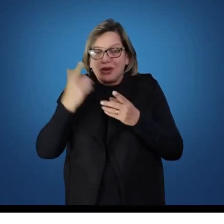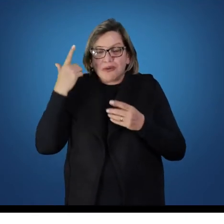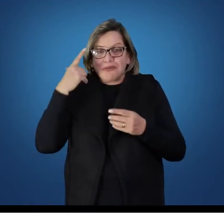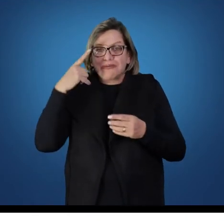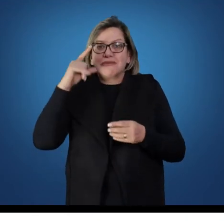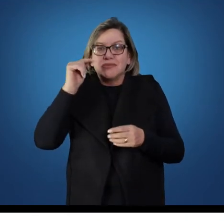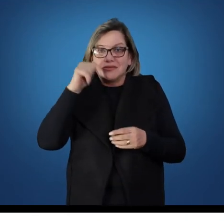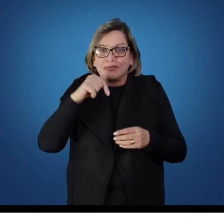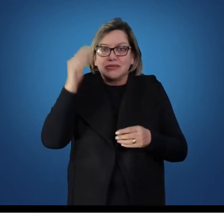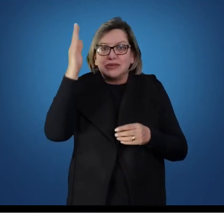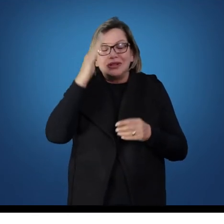a educação física passa a ser